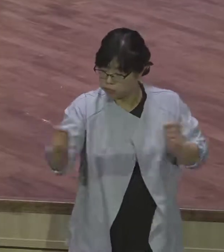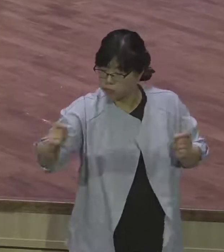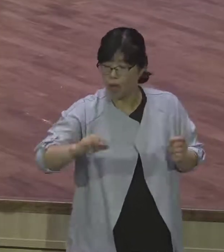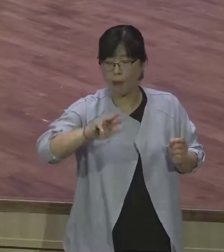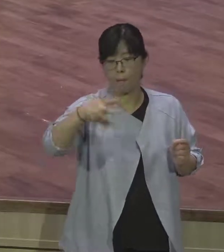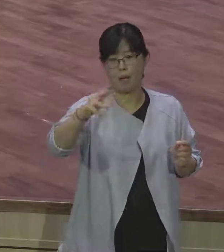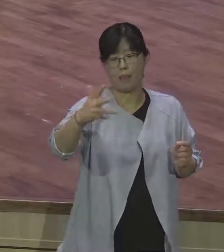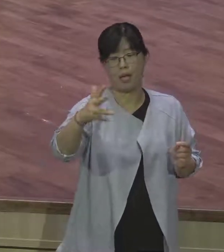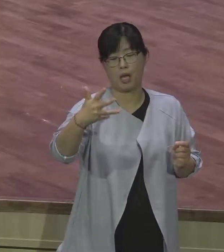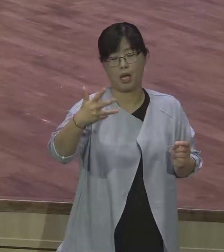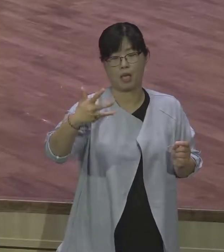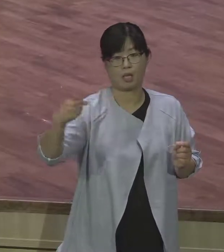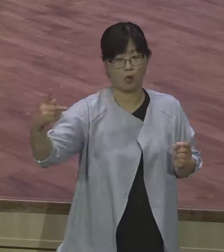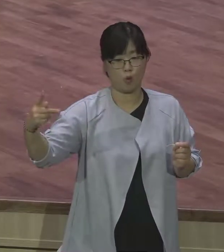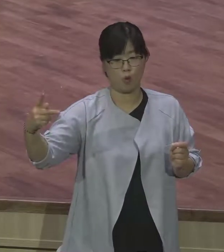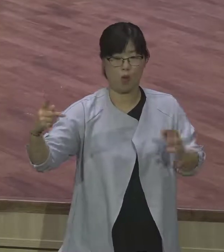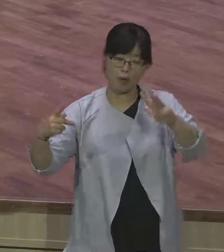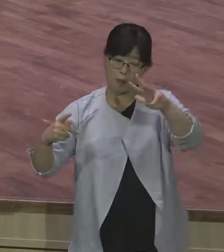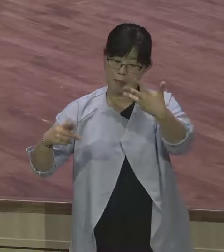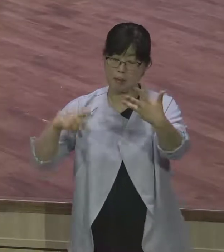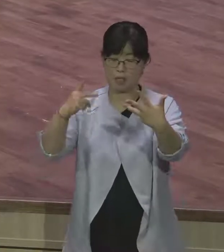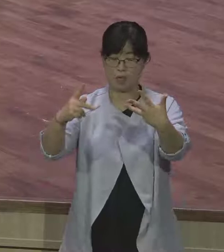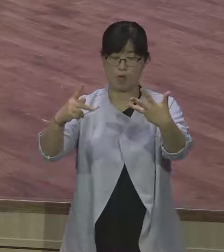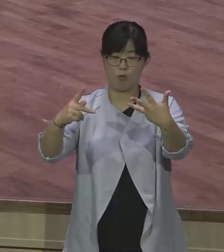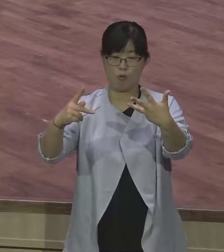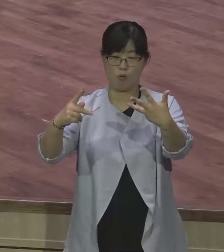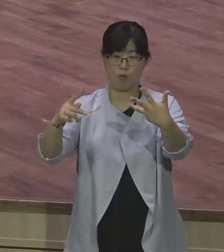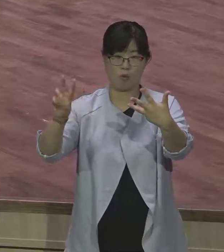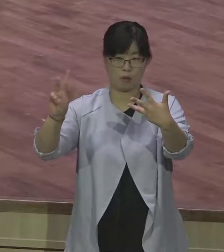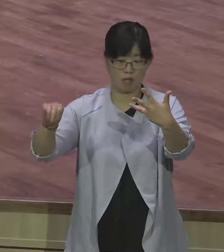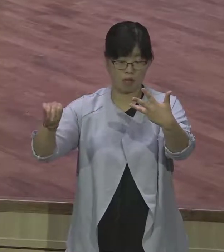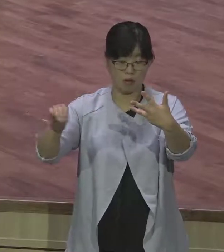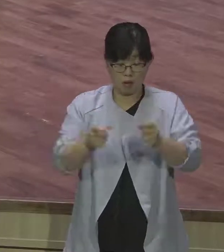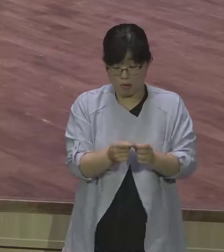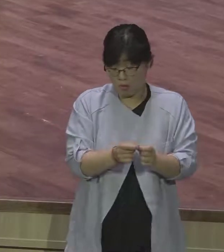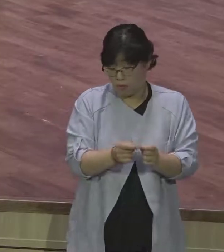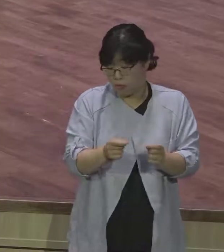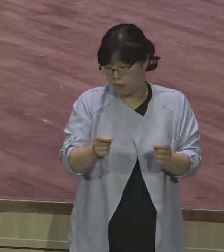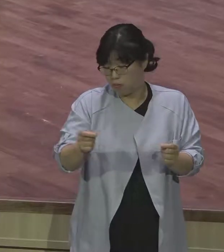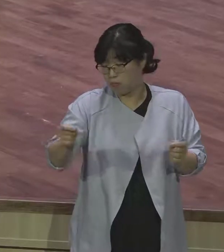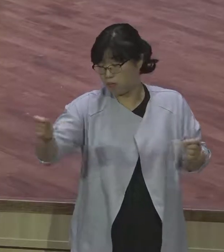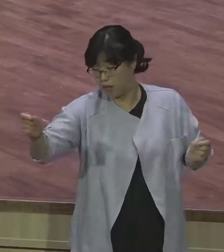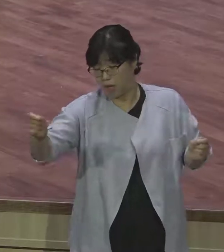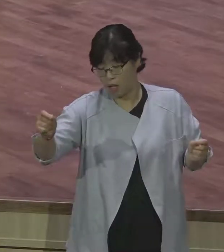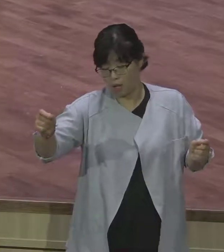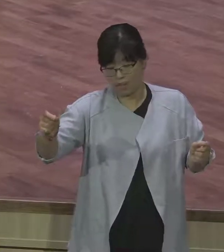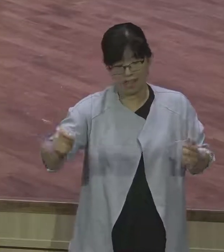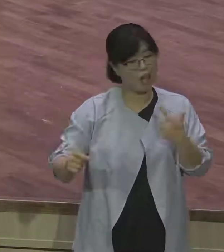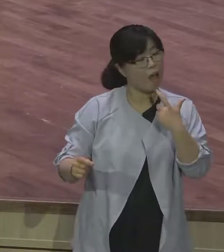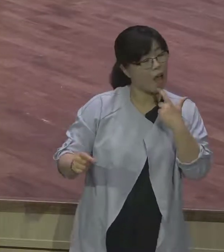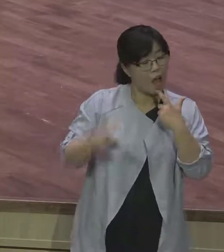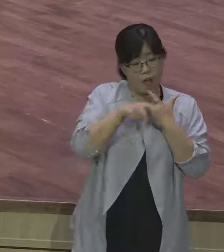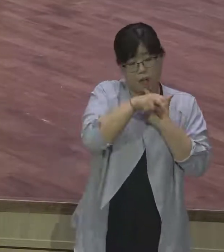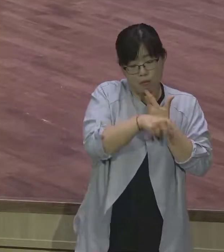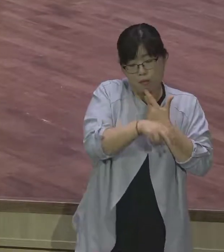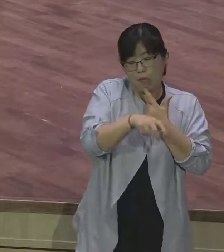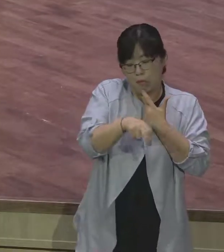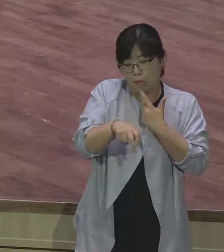도착한 게 은혜 아닙니까? 하나님의 보호를 받고 얼마나 강해온 바다에 많은 어려움이 있었겠어요. 그런 거리를 거의